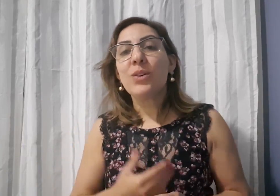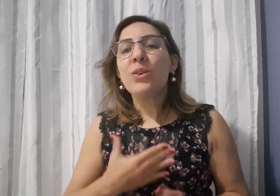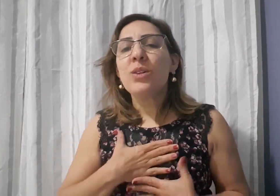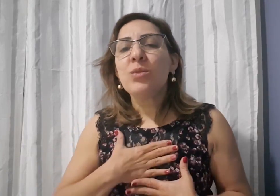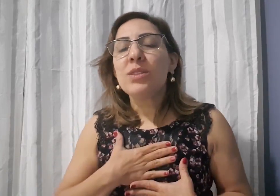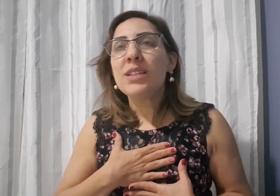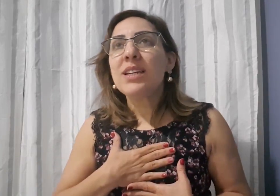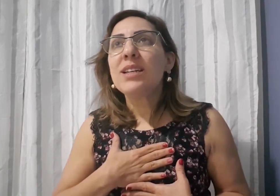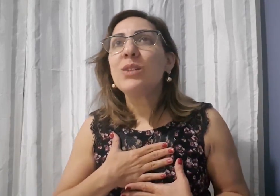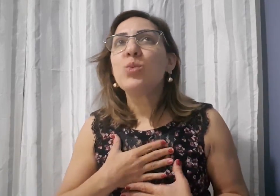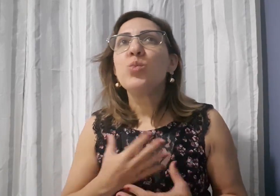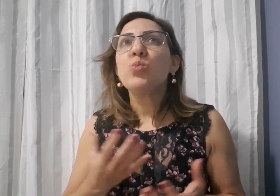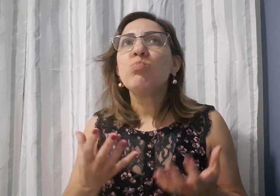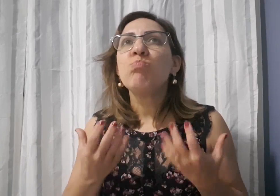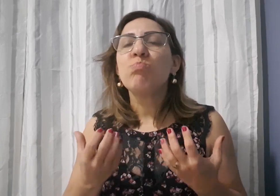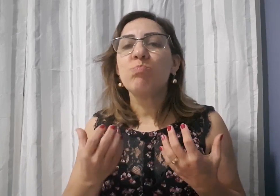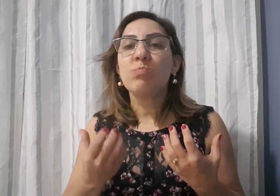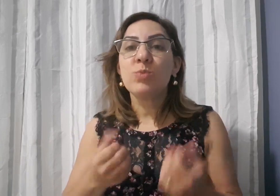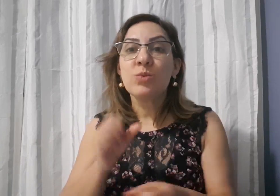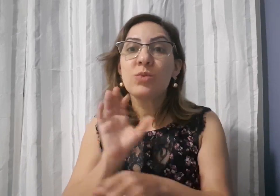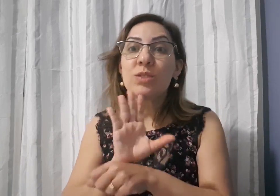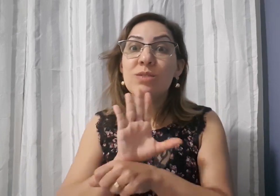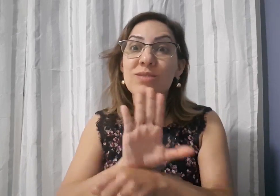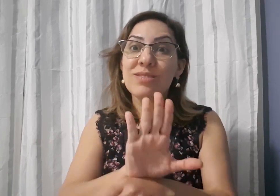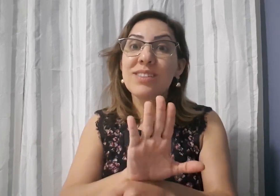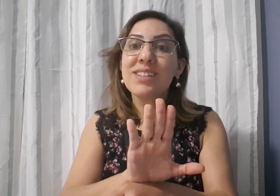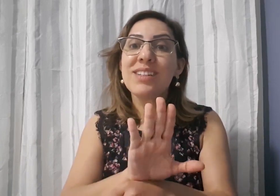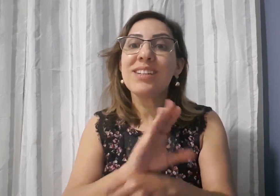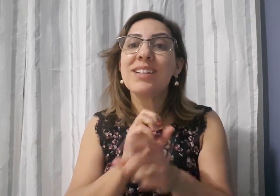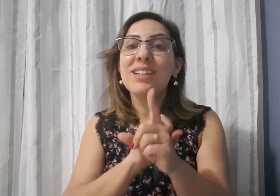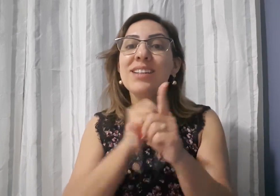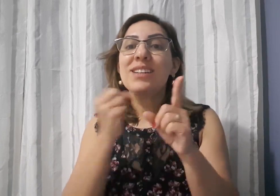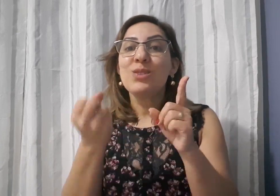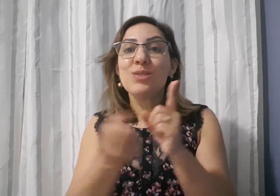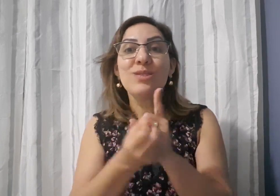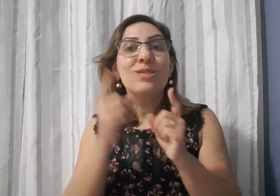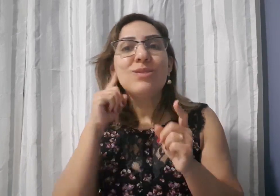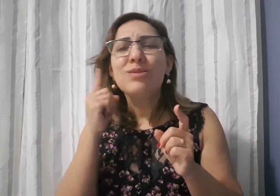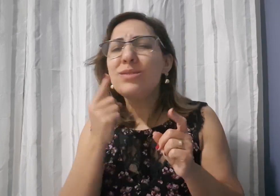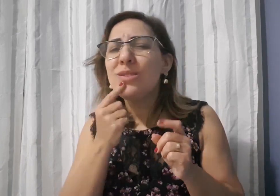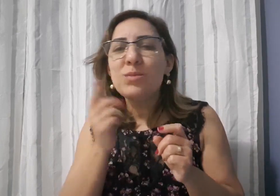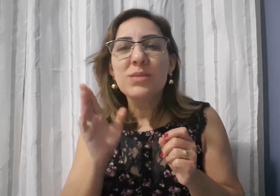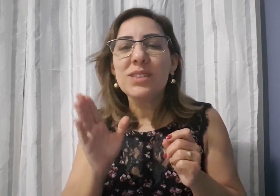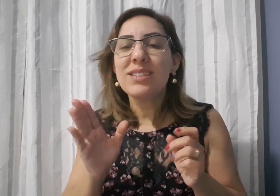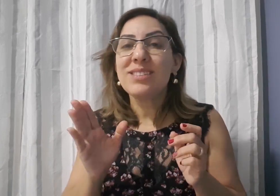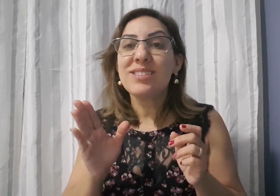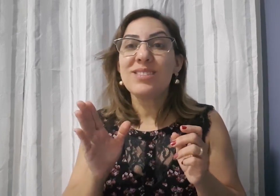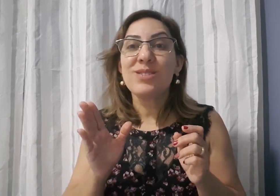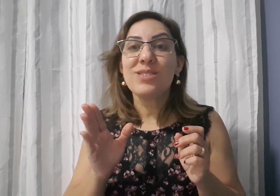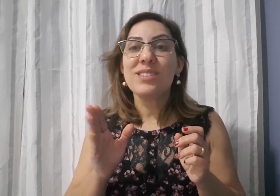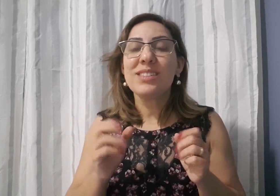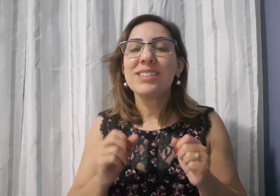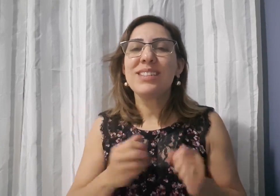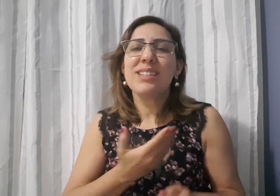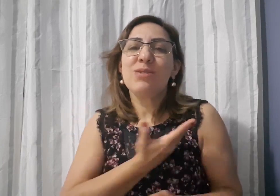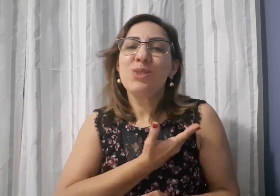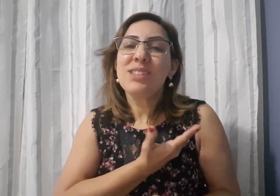Eu quero ajudar cada vez mais a comunidade surda a se desenvolver dentro da sociedade